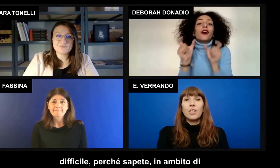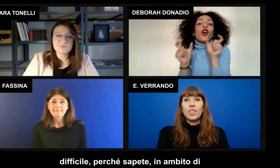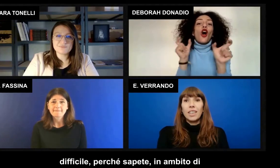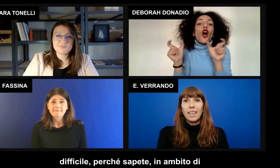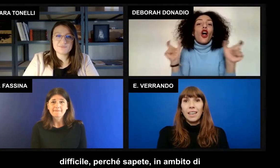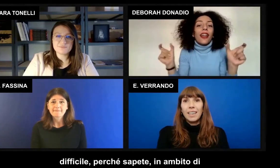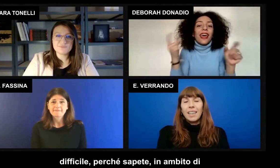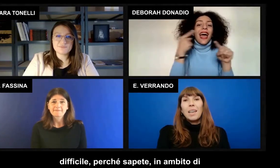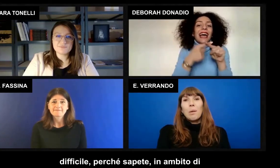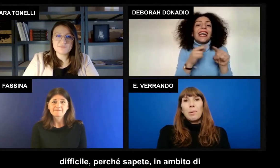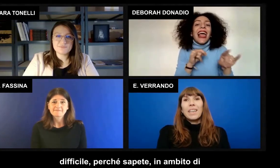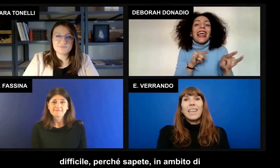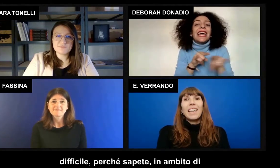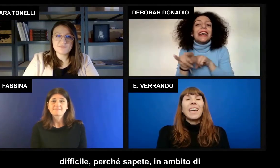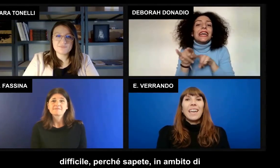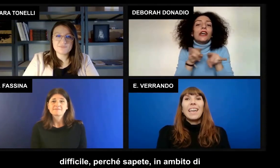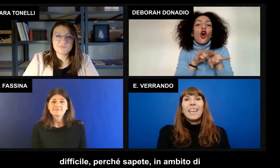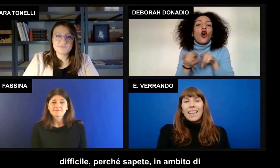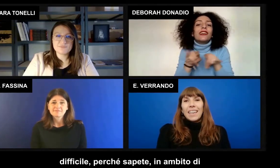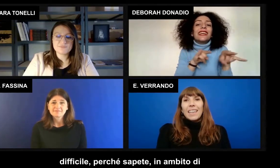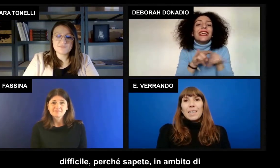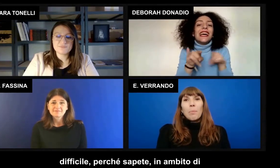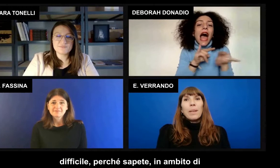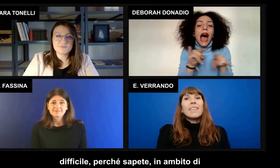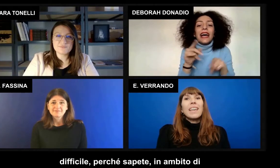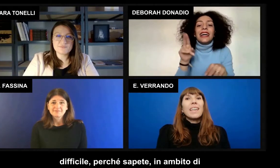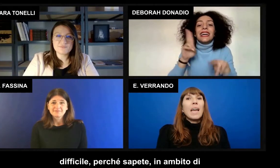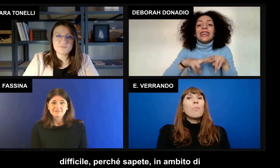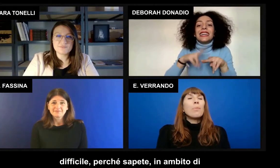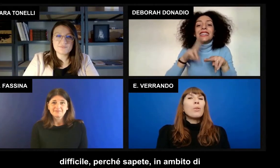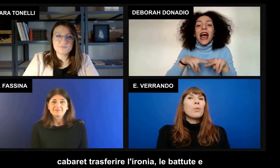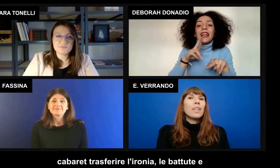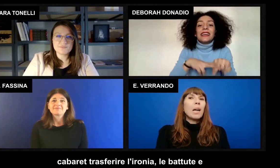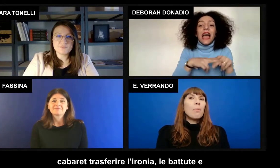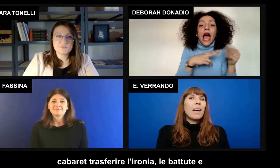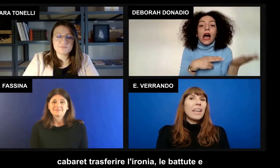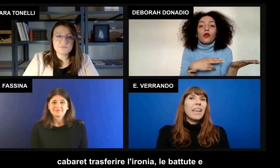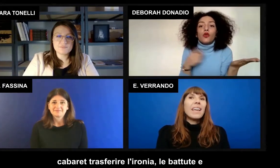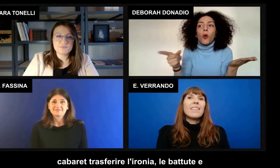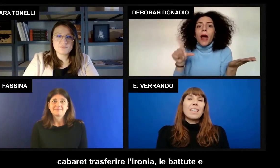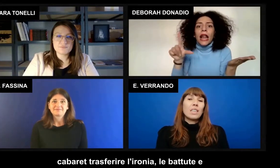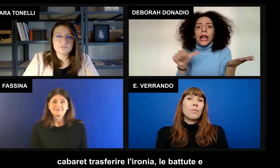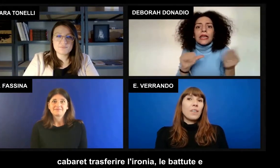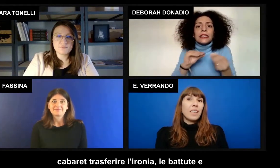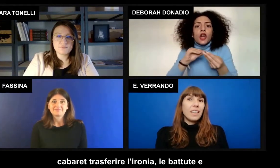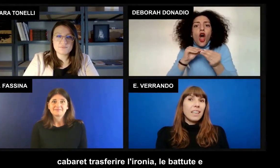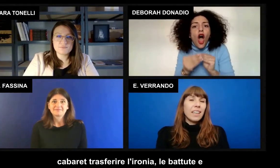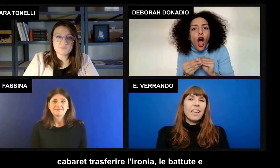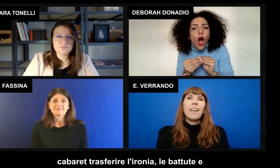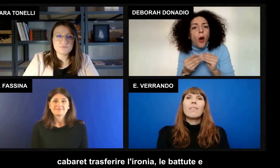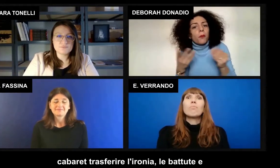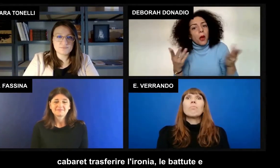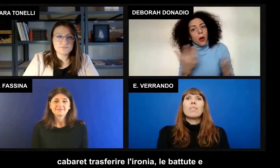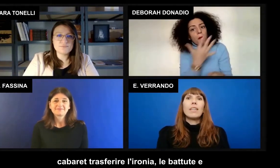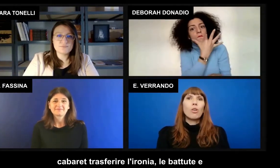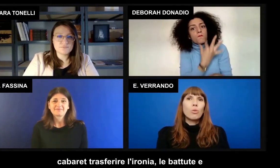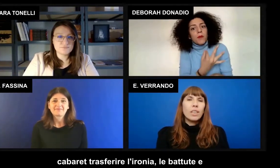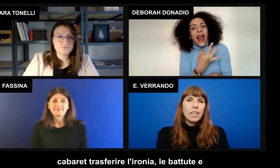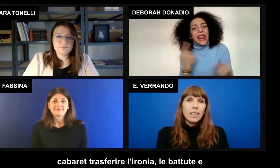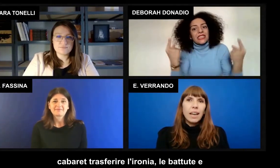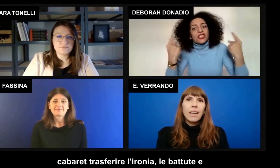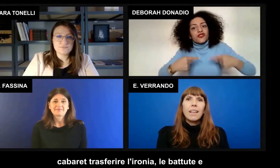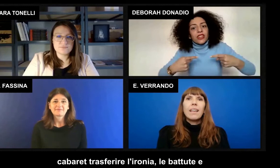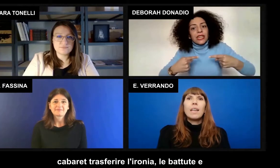difficile perché sapete in ambito di cabaret trasferire l